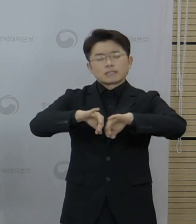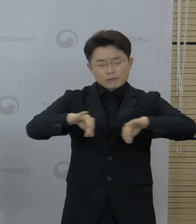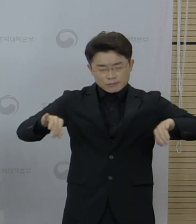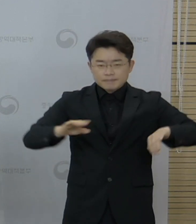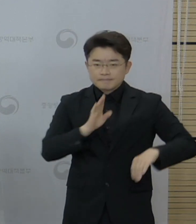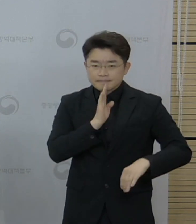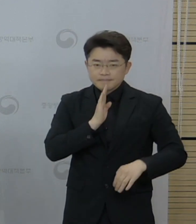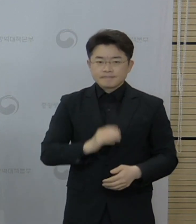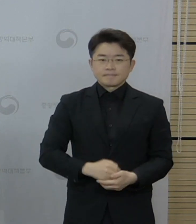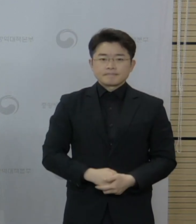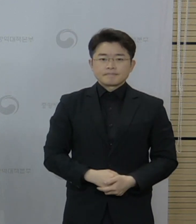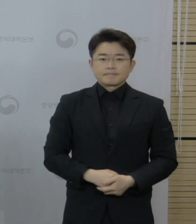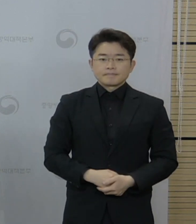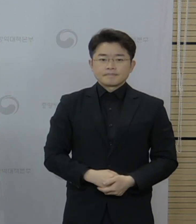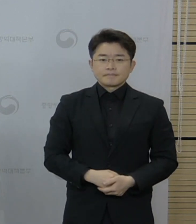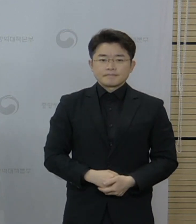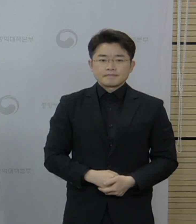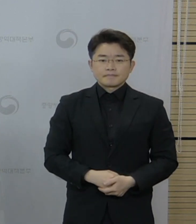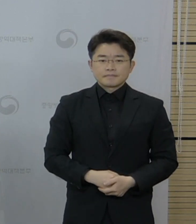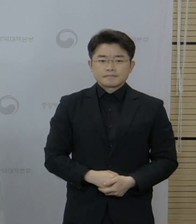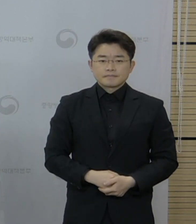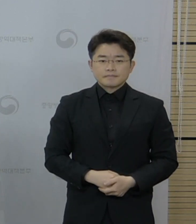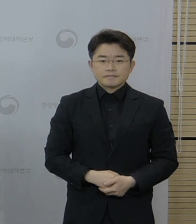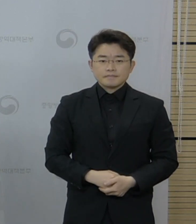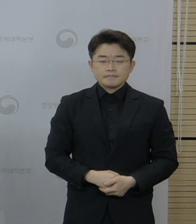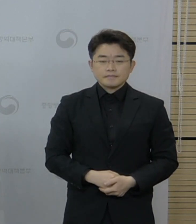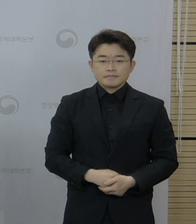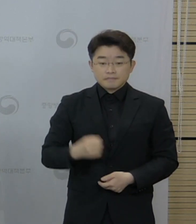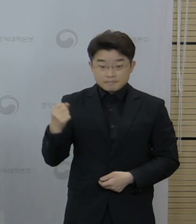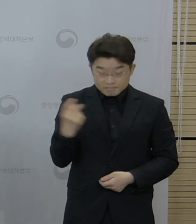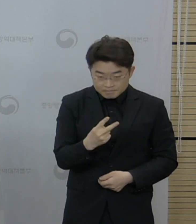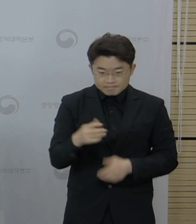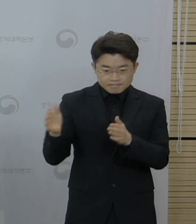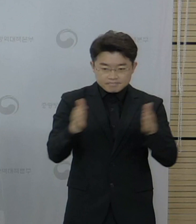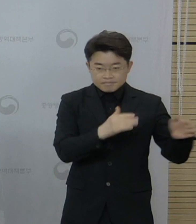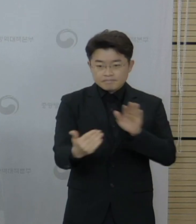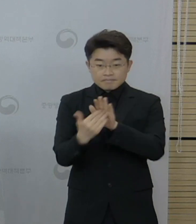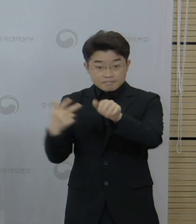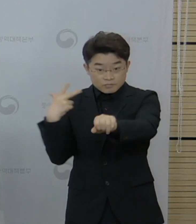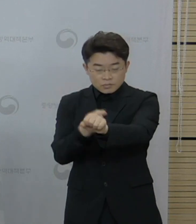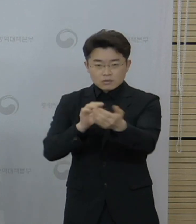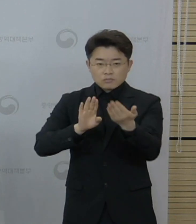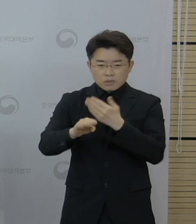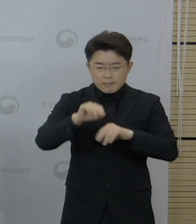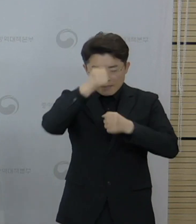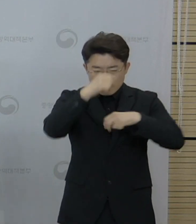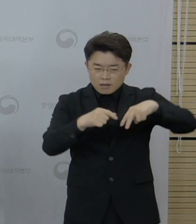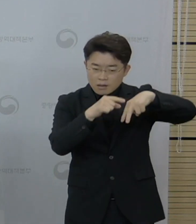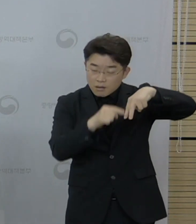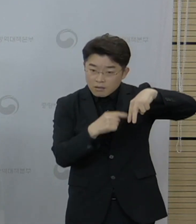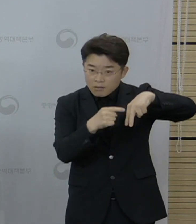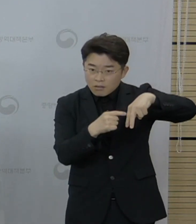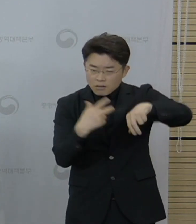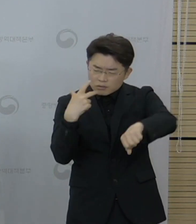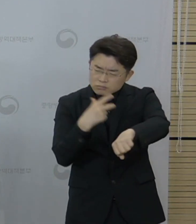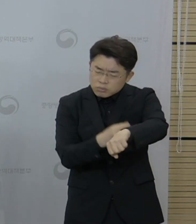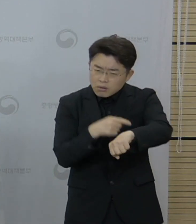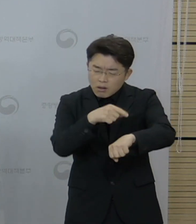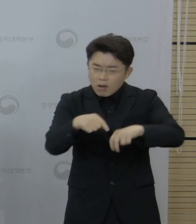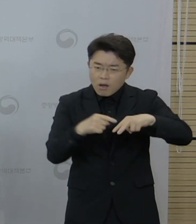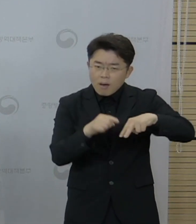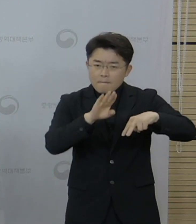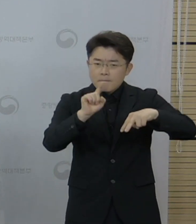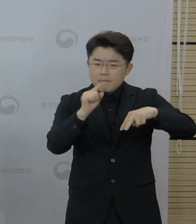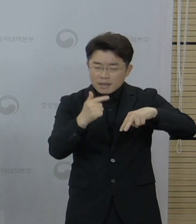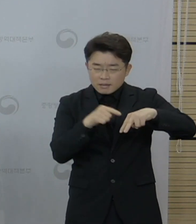않았습니다. 또한 예방접종 후 하지 반상출혈로 신고된 70대 여성의 경우